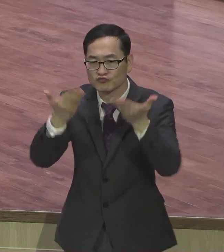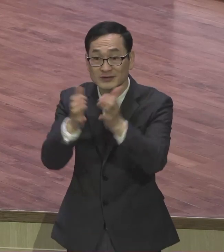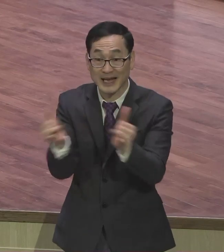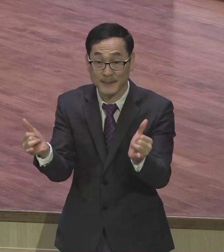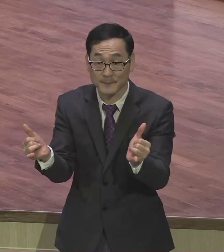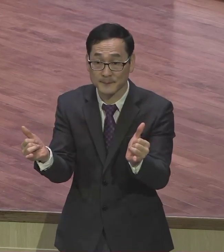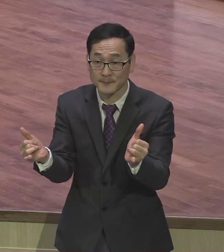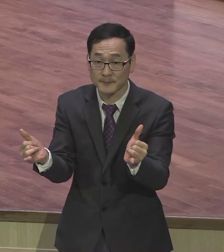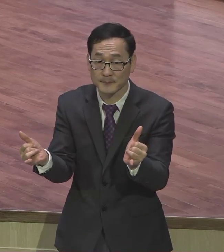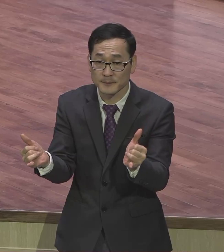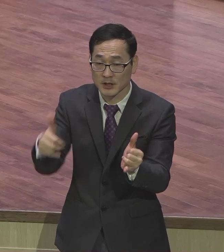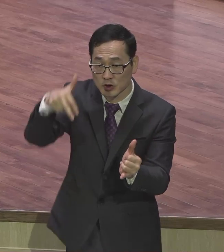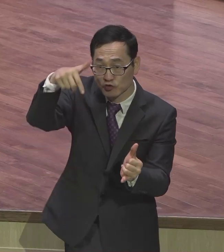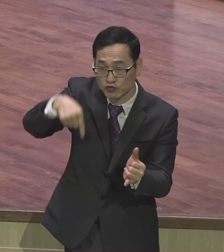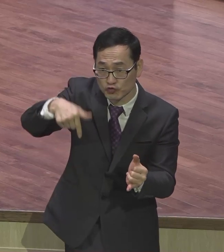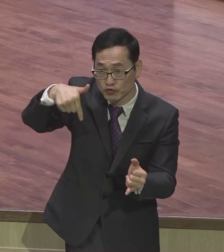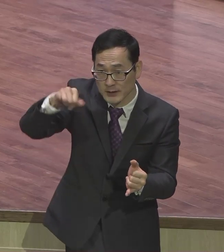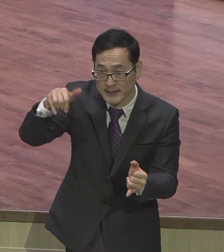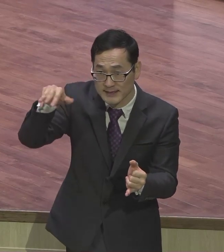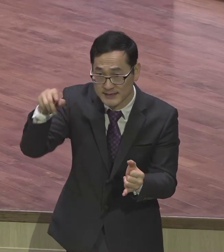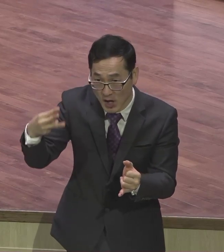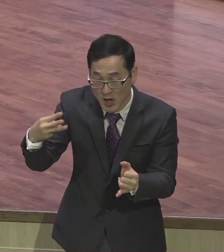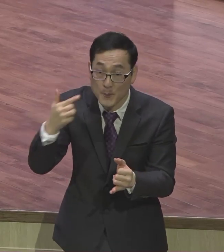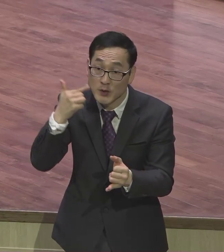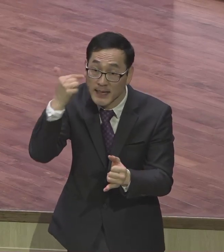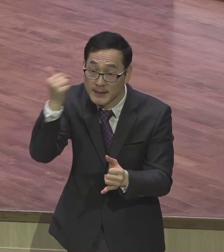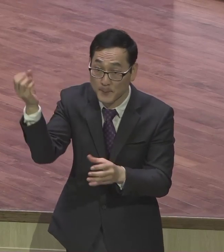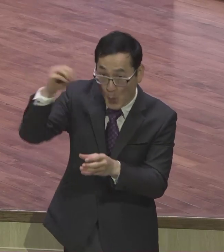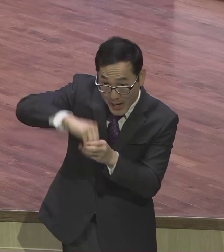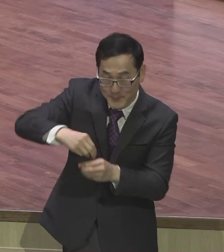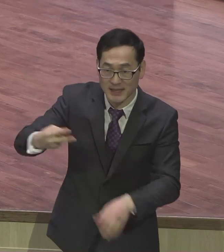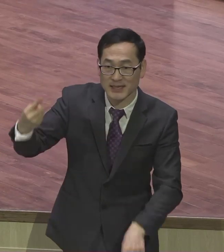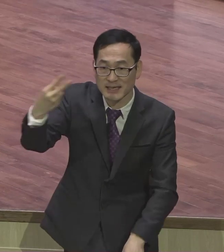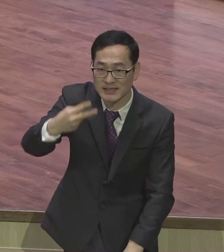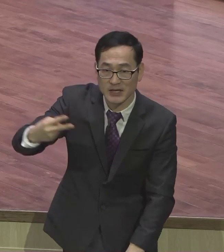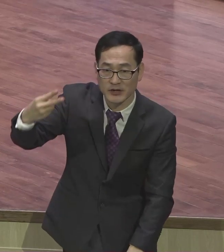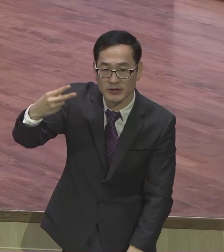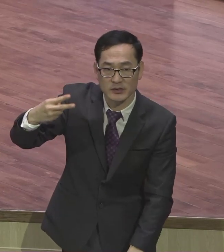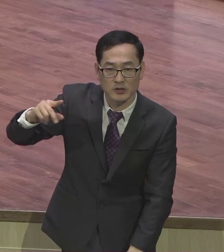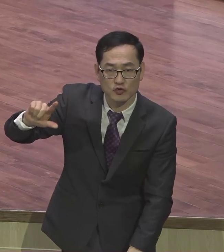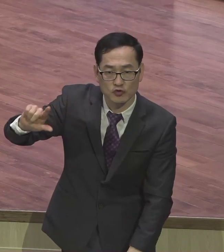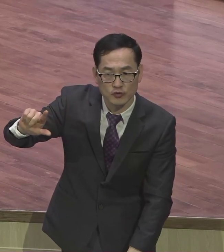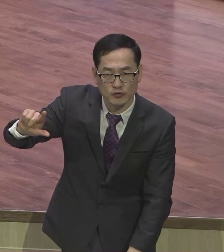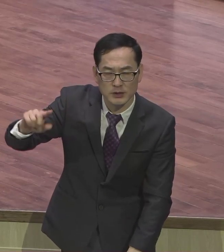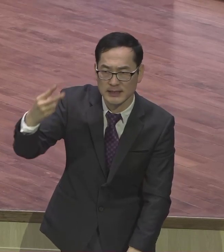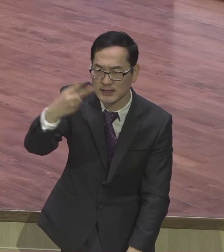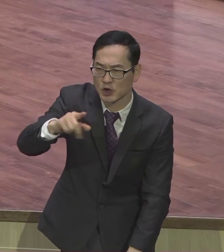목사님 비롯해서 2660명 성교자가 2660명 인데